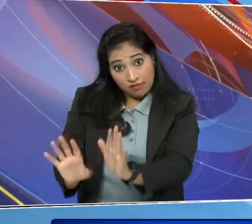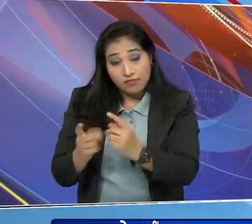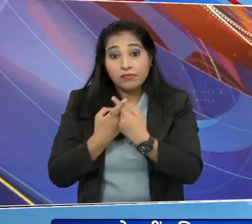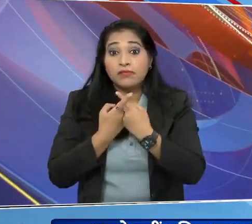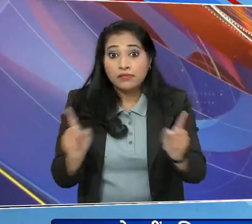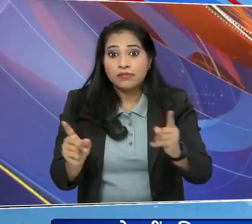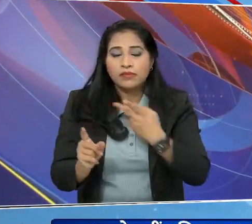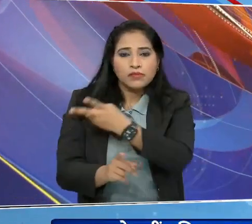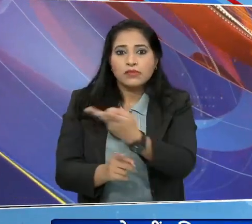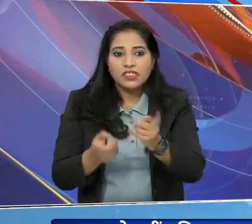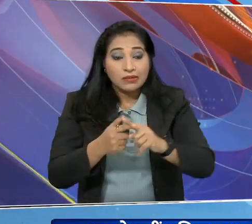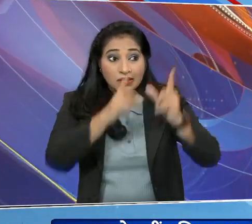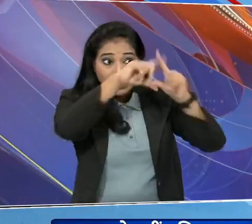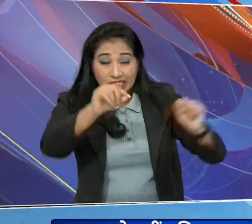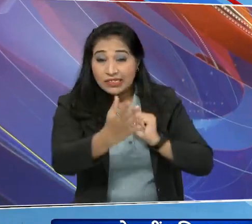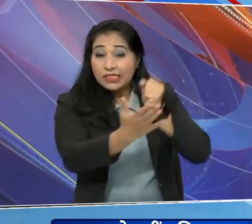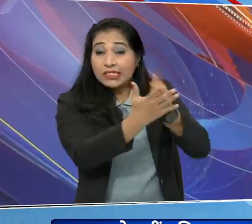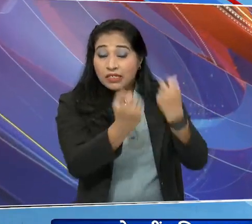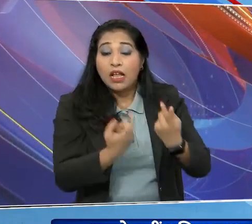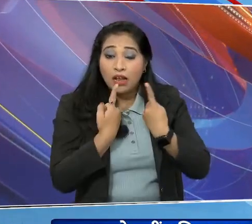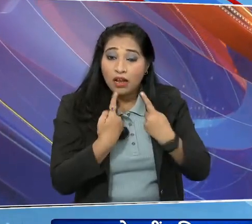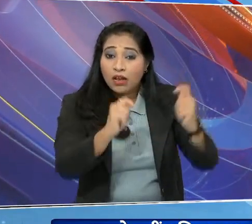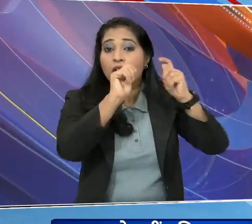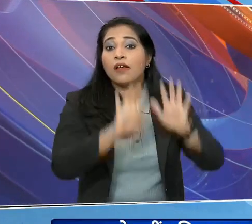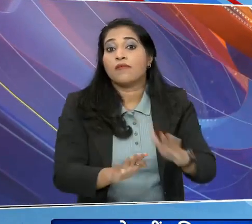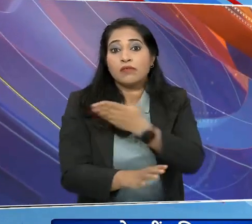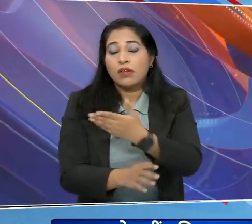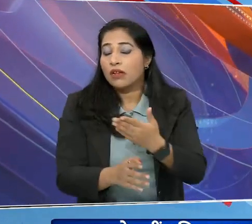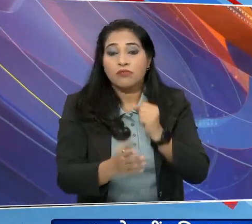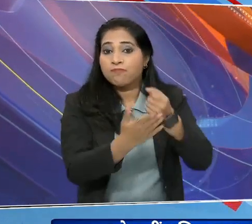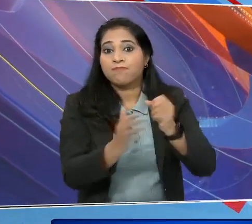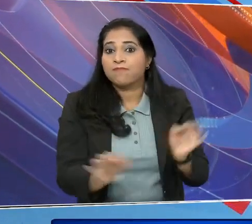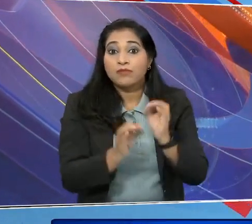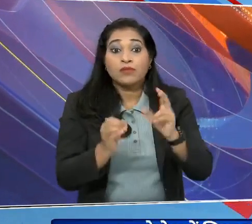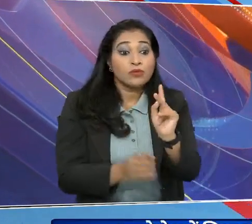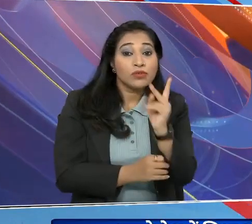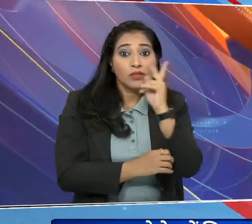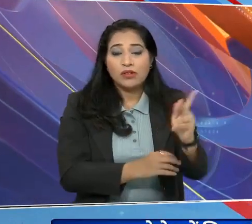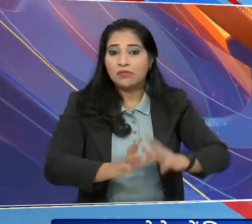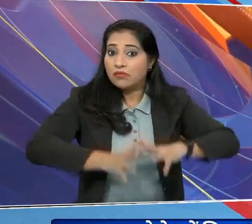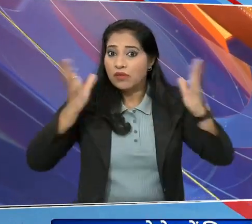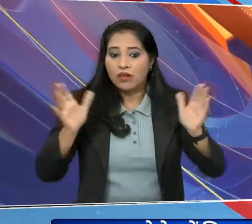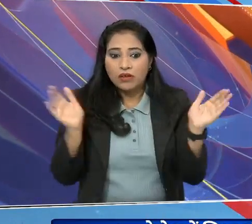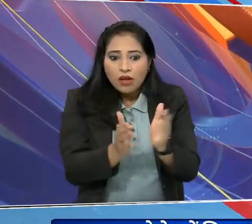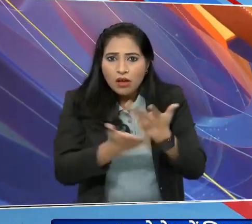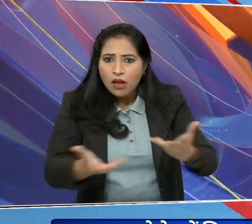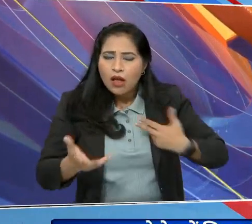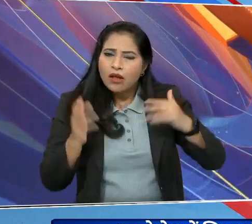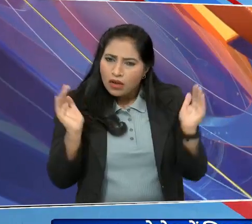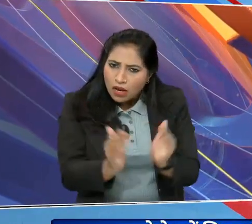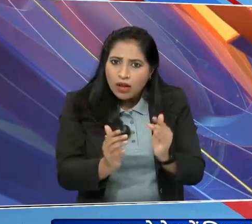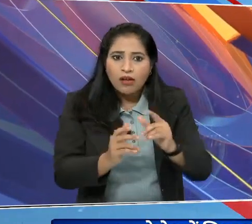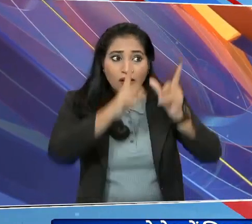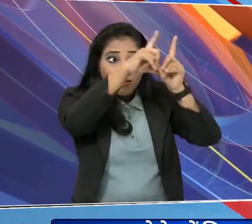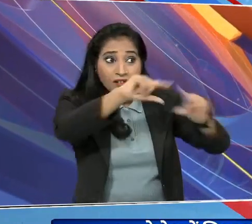चान पर पहुँचने के लिए अभी प्रयासरत हैं तो महीं दूसरी तरफ बेहत सीमित संसाधनों के से